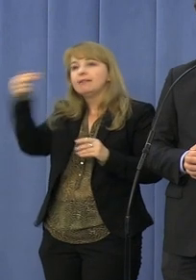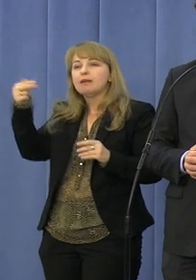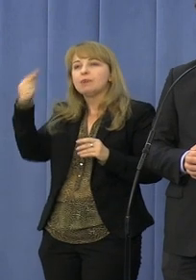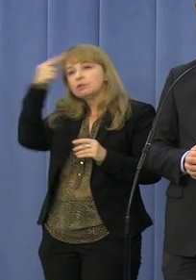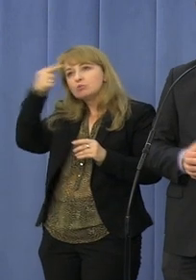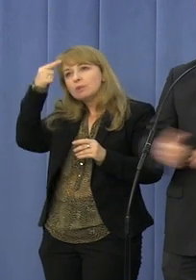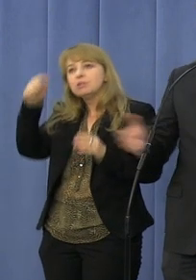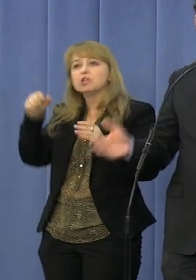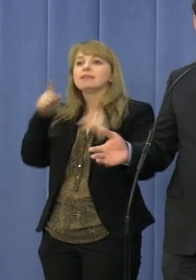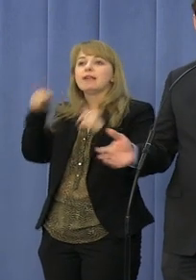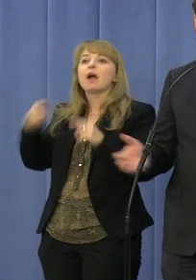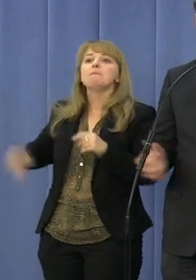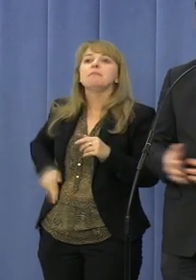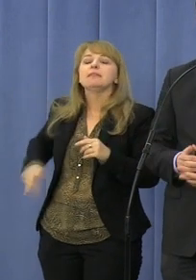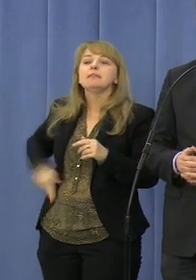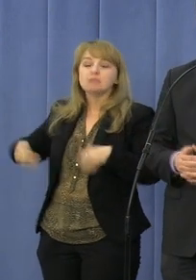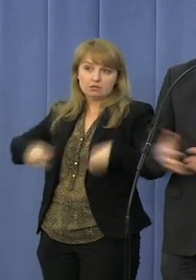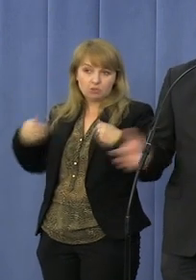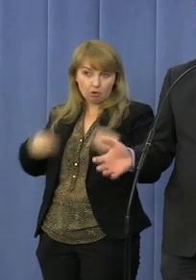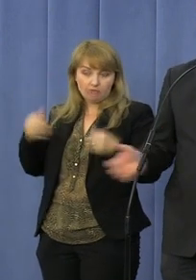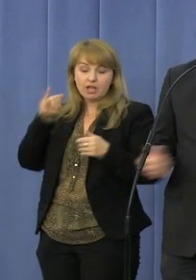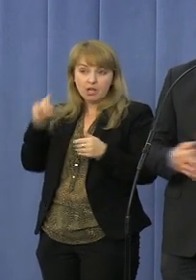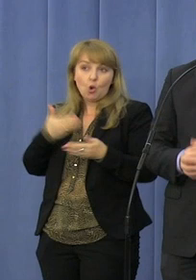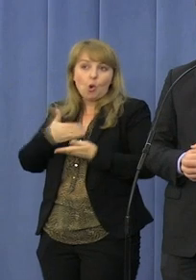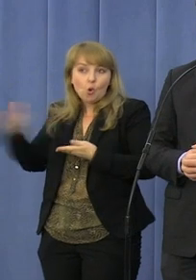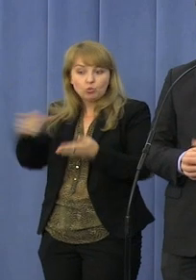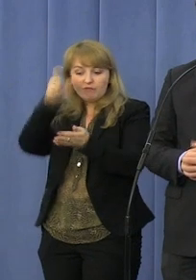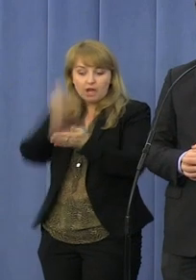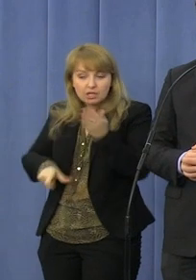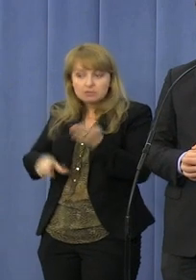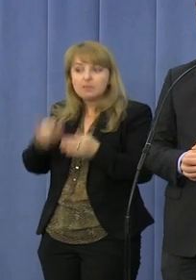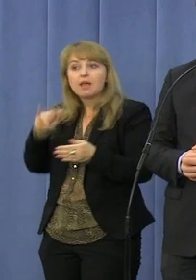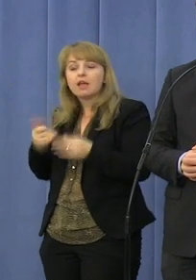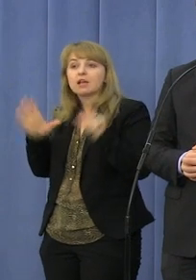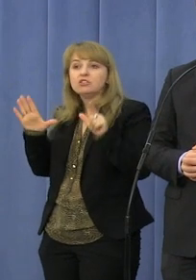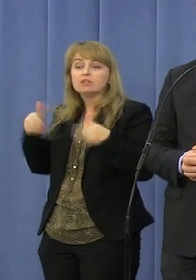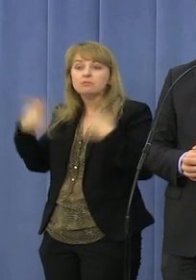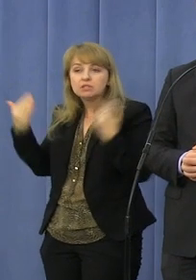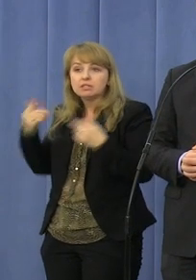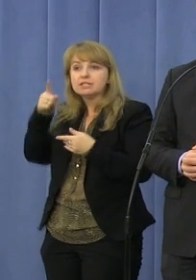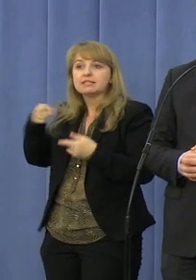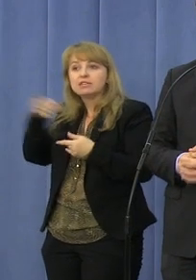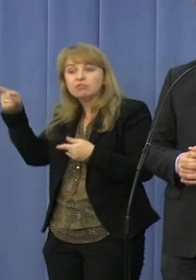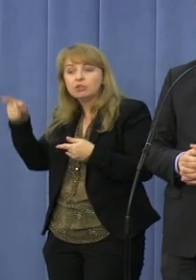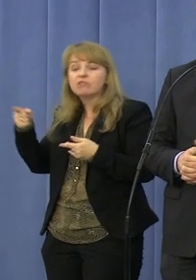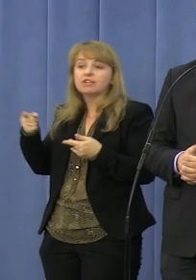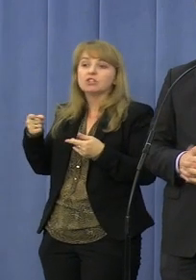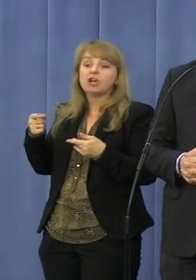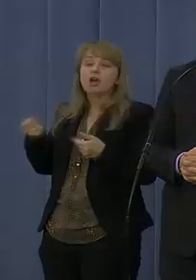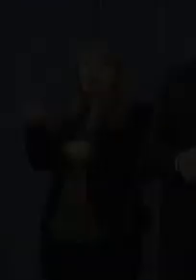do pana ministra Rółkowicza i myślę gotowa recepta na to, jak w ciągu siedmiu dni zlikwidować kolejki do